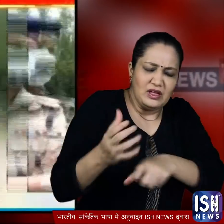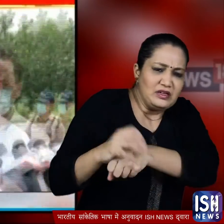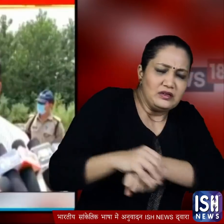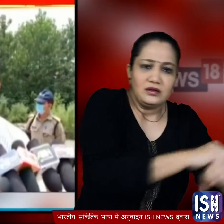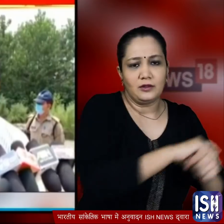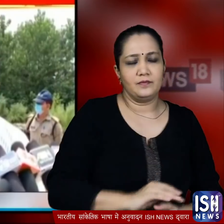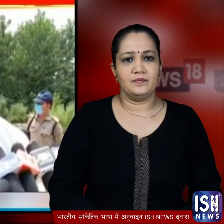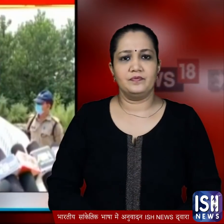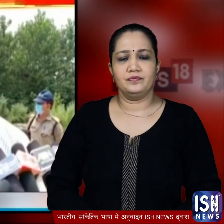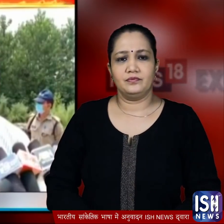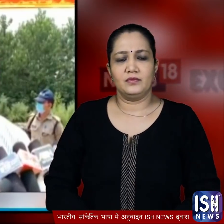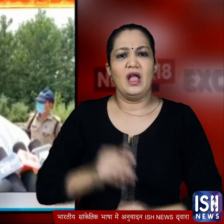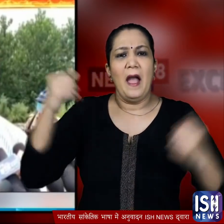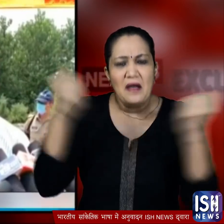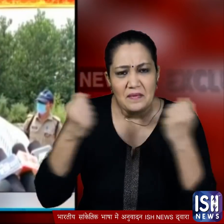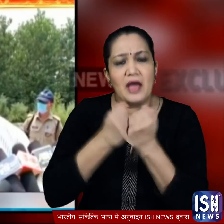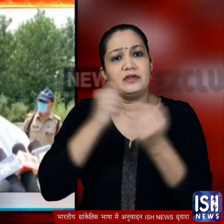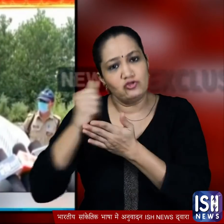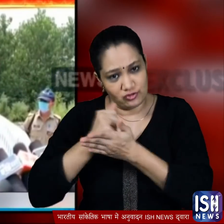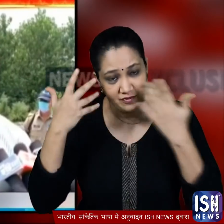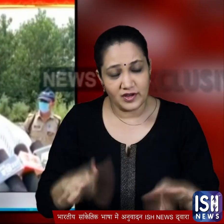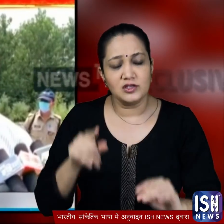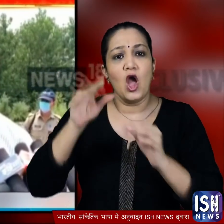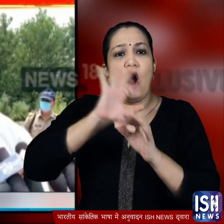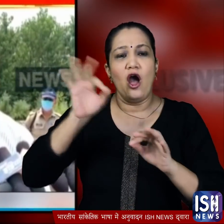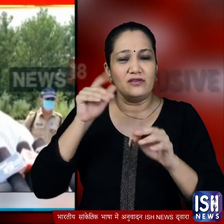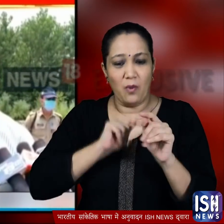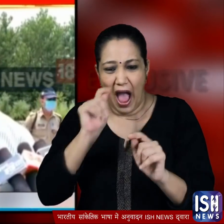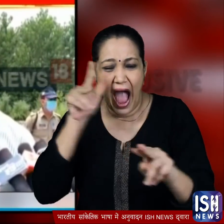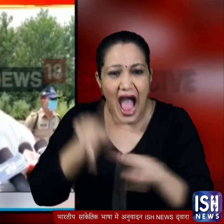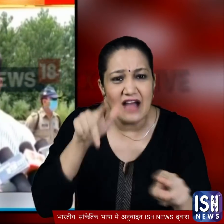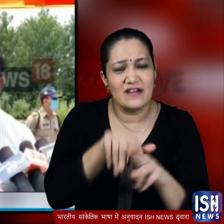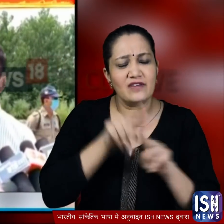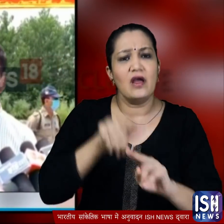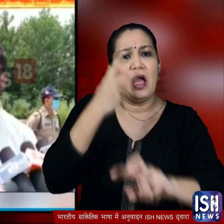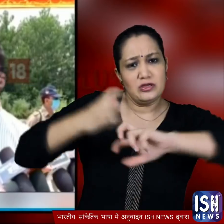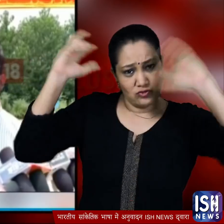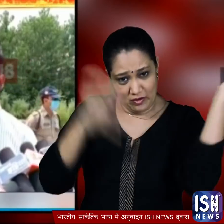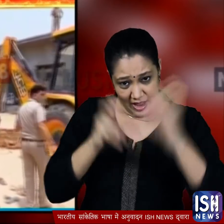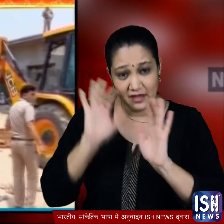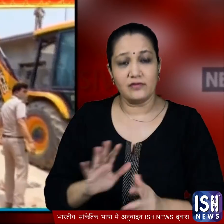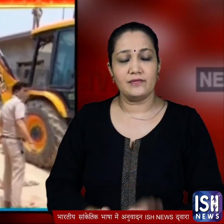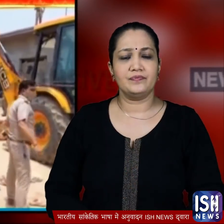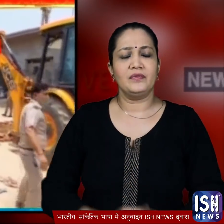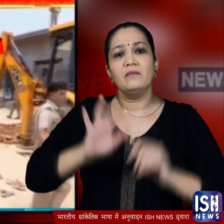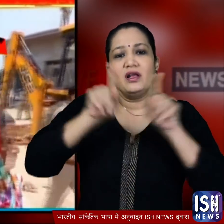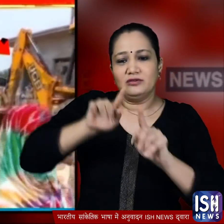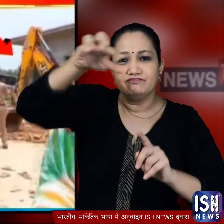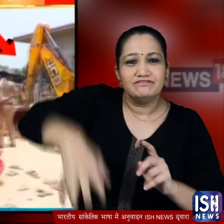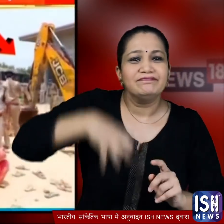बाद में खुदाई करने वाली एक